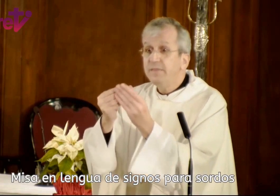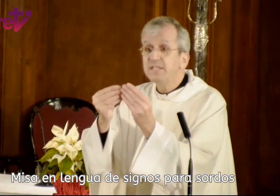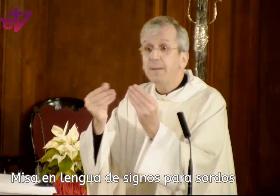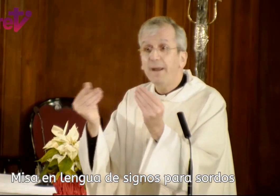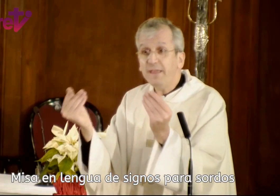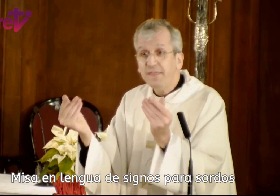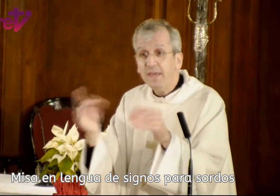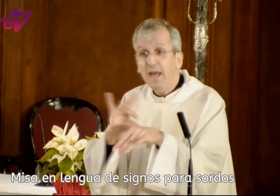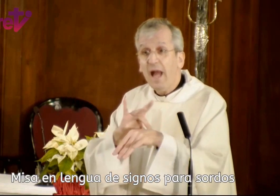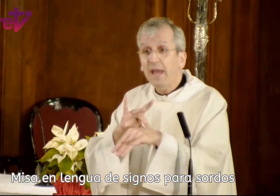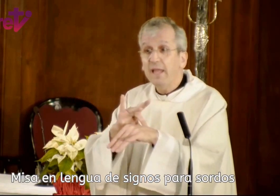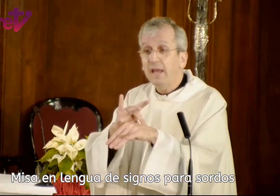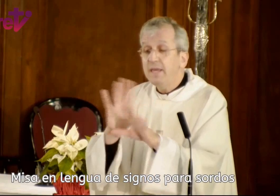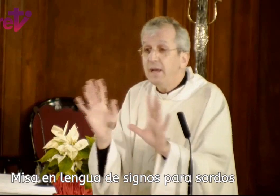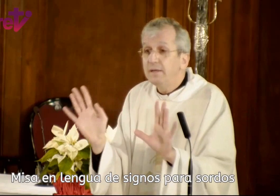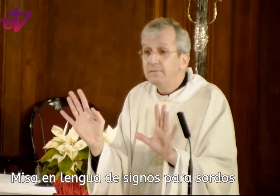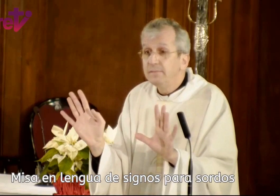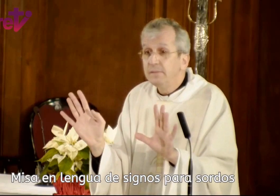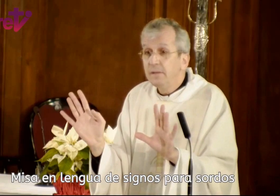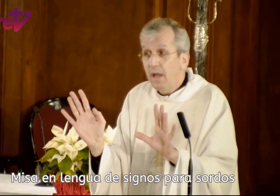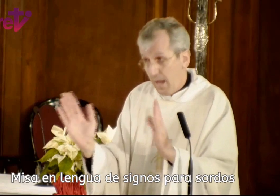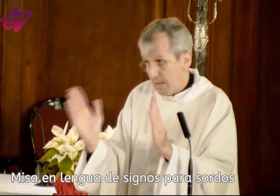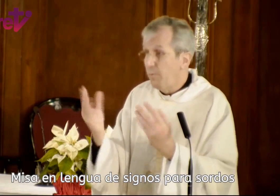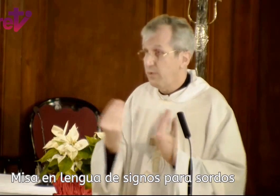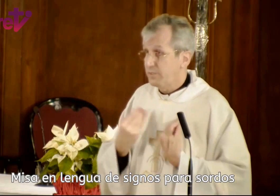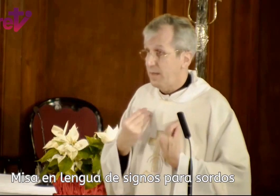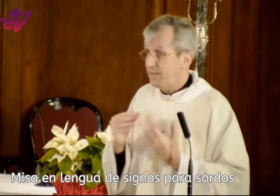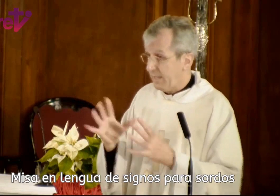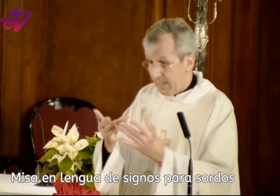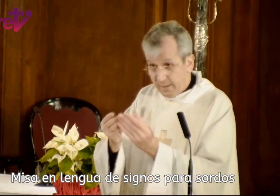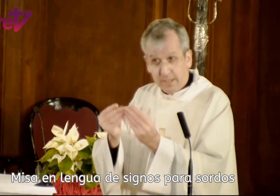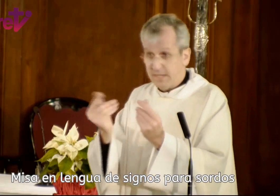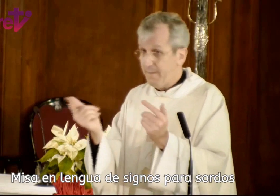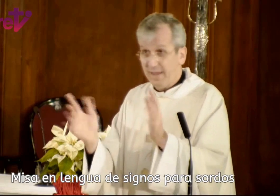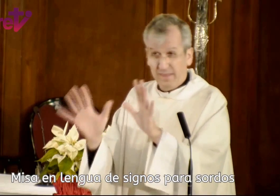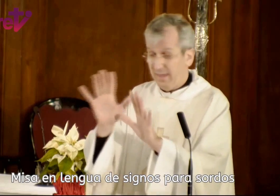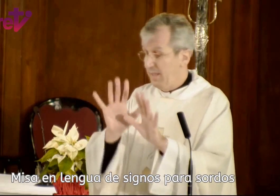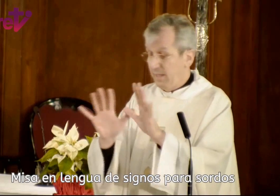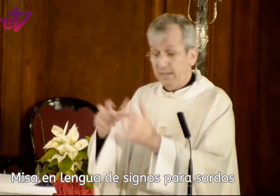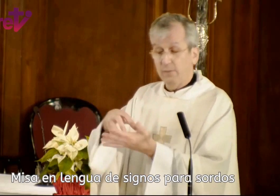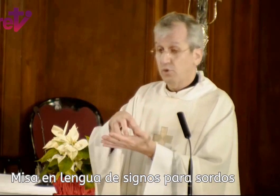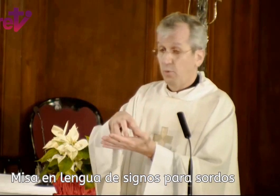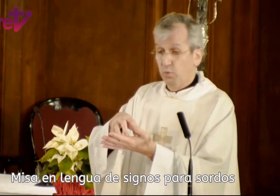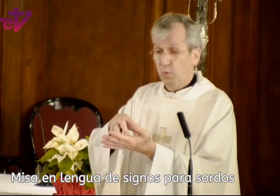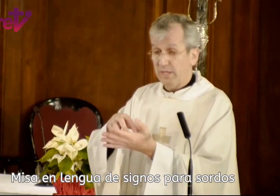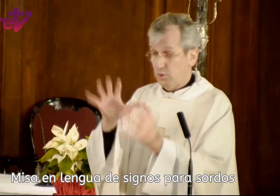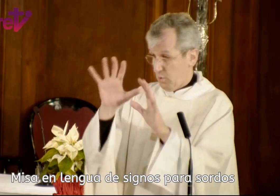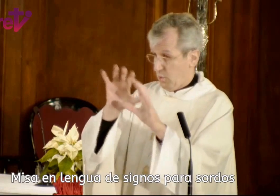desaparece aquella guía. Hay momentos en la vida en que desaparece y tenemos como dudas o